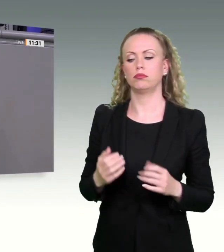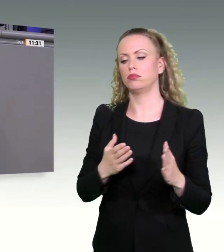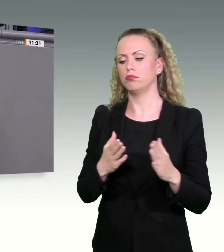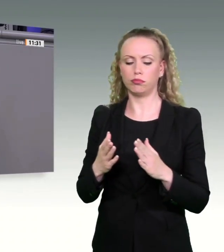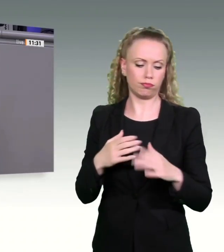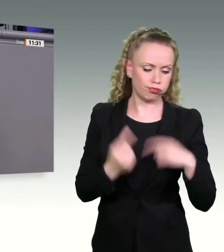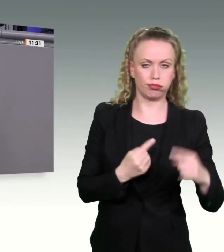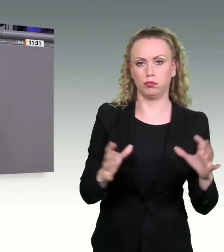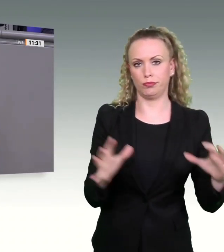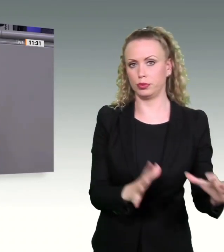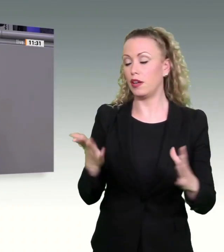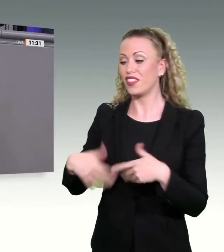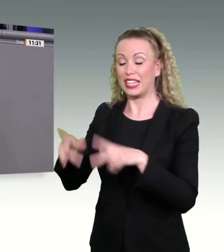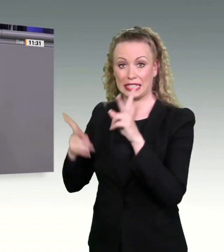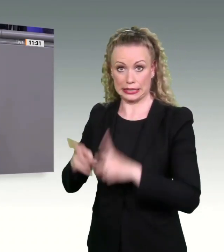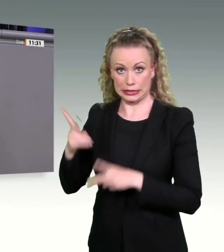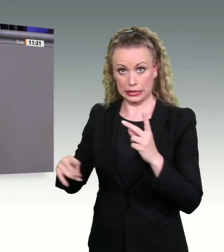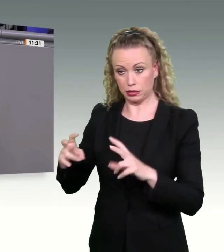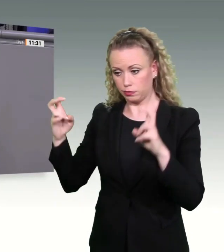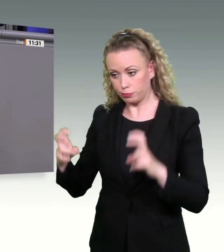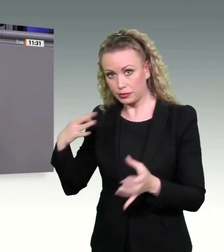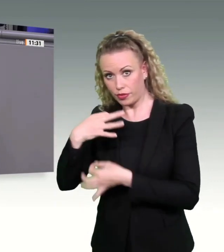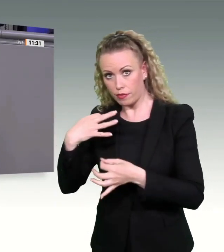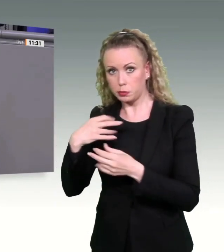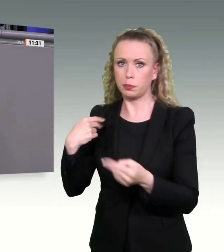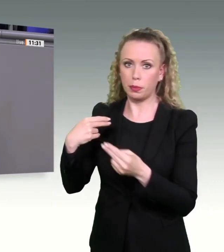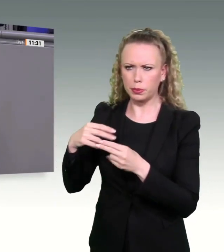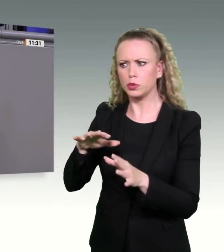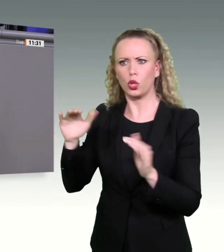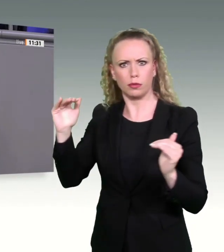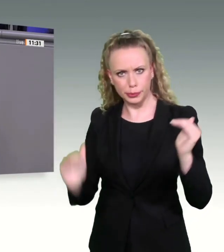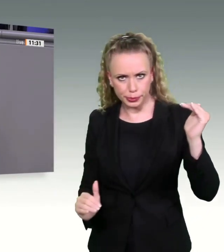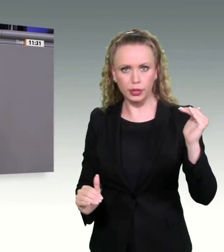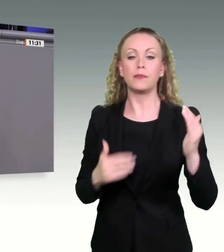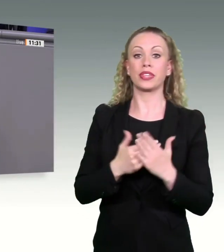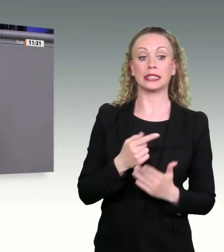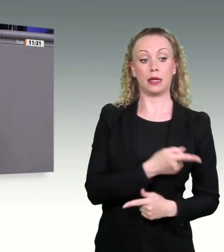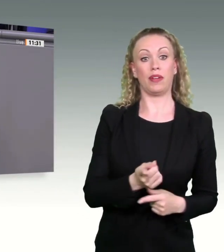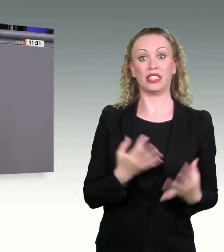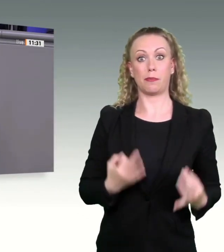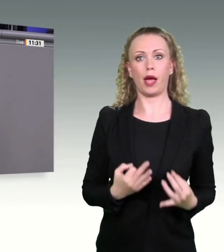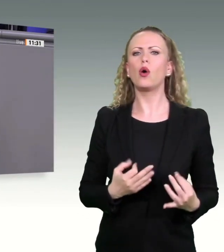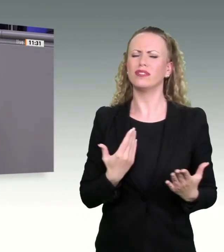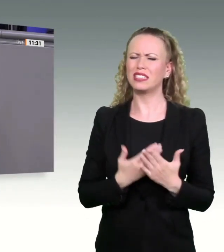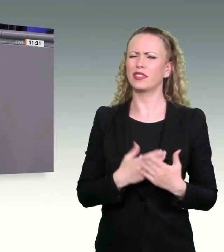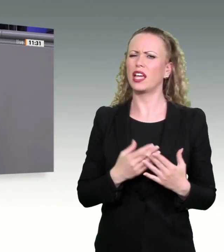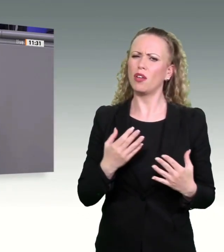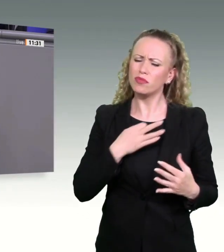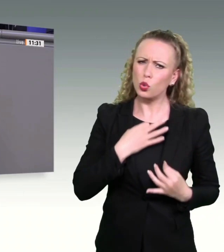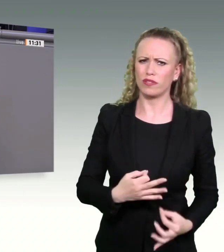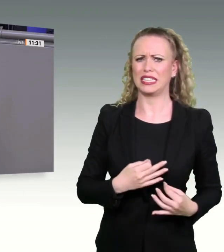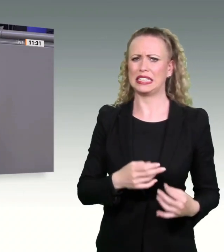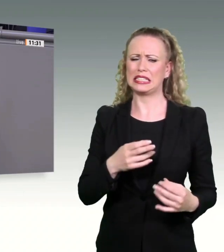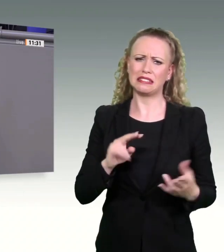minimieren. Behörden werden endlich mit der notwendigen Technik ausgestattet, damit Daten zur Kartierung und zum Artenschutz